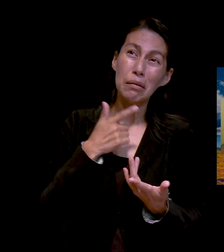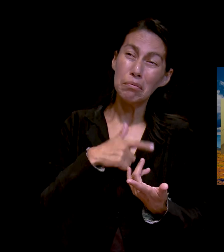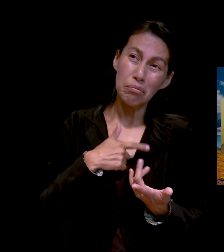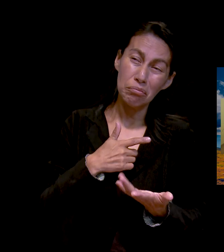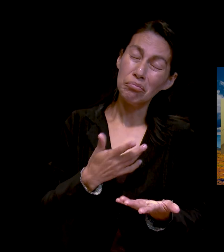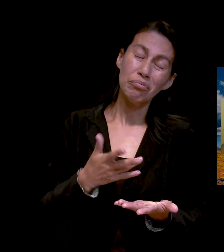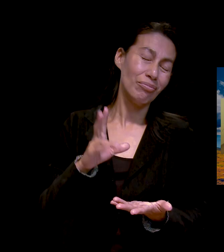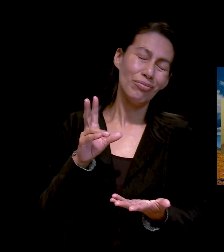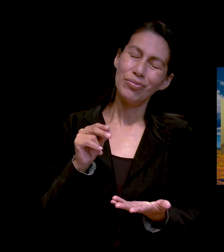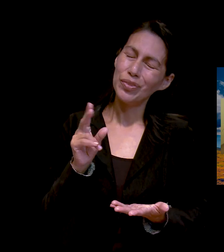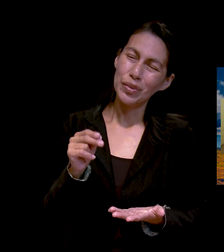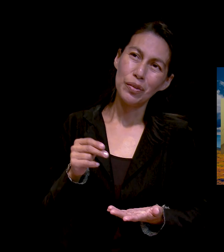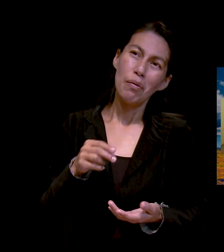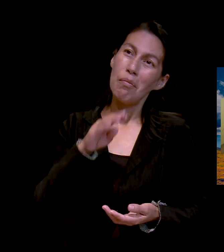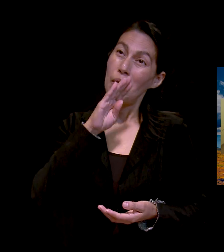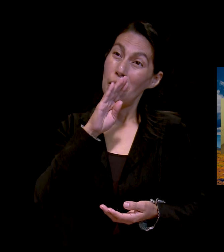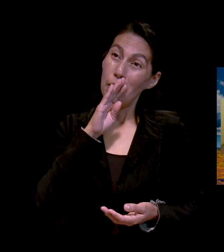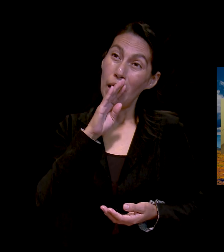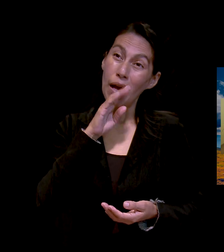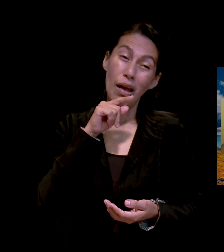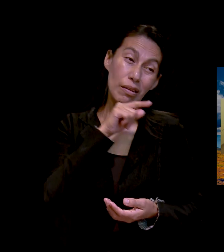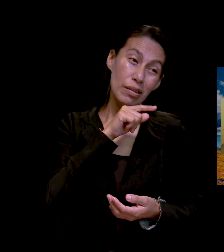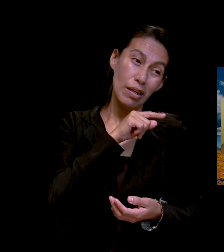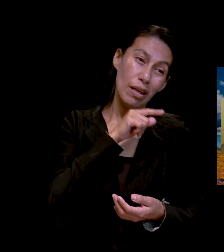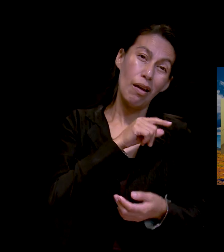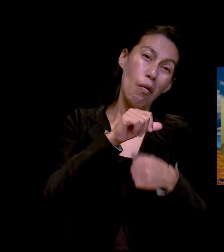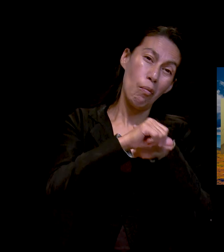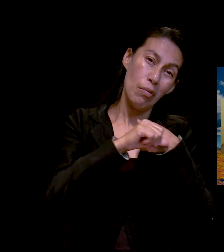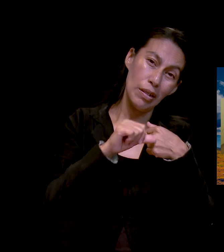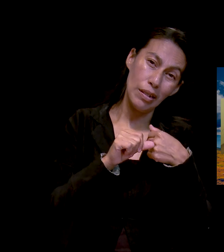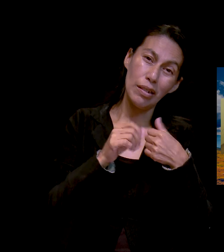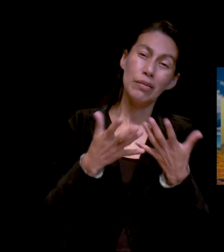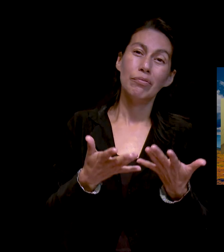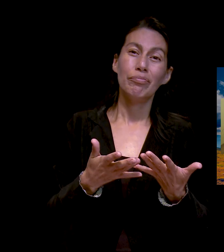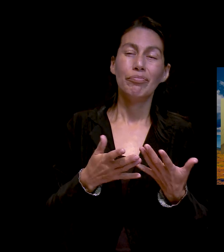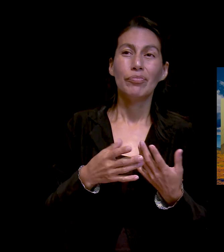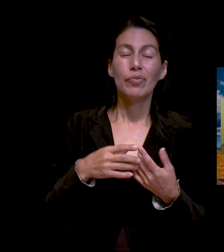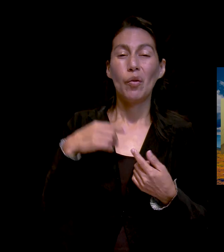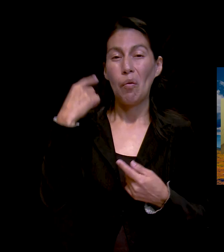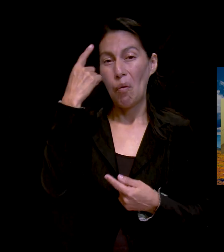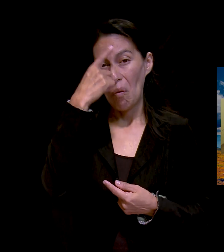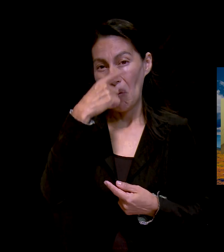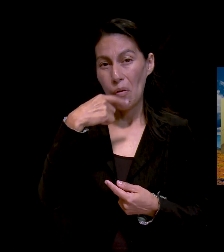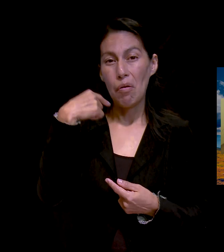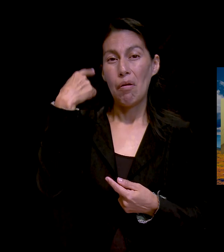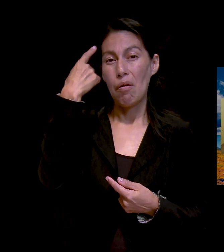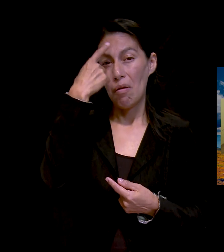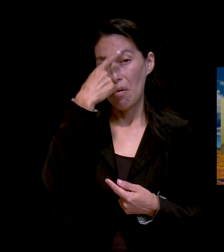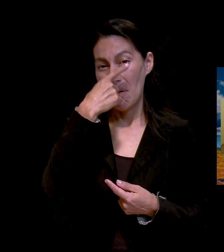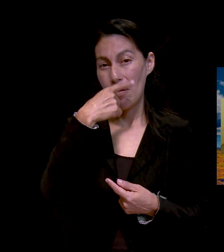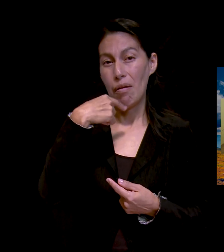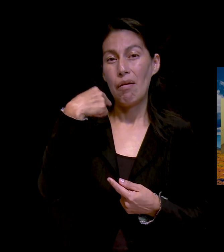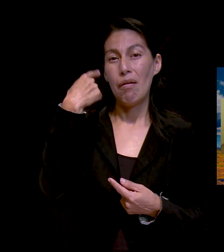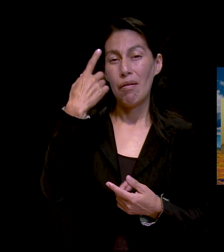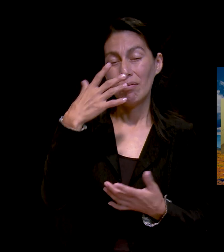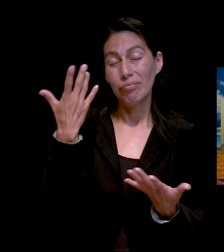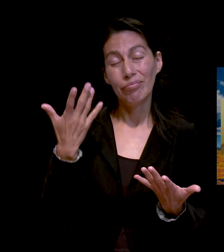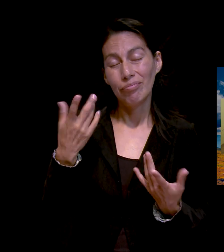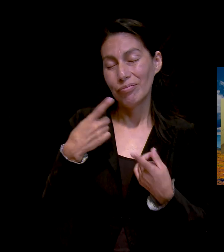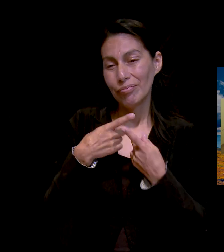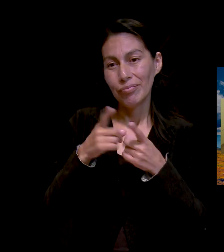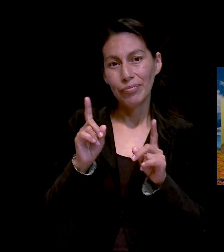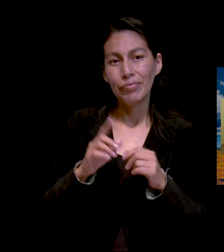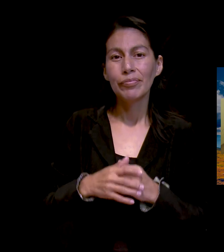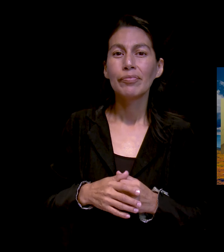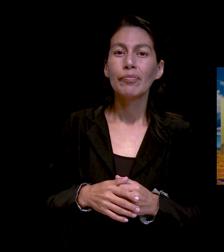etcétera, etcétera. Mi mamá está ahí adentro, la están operando. Y bueno, pasaron horas, bastantitas horas, para que a mi